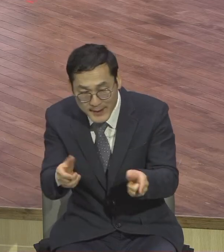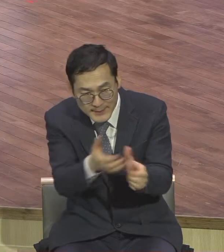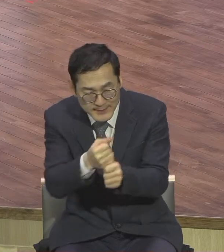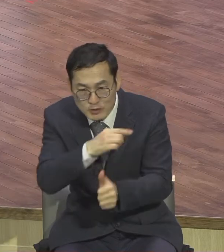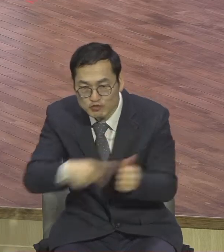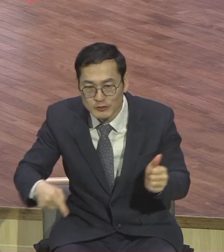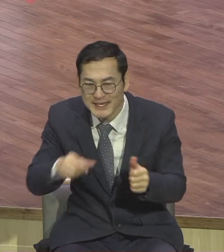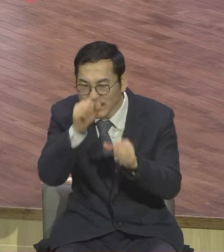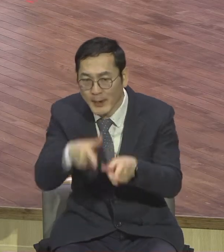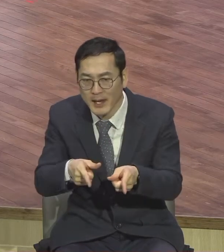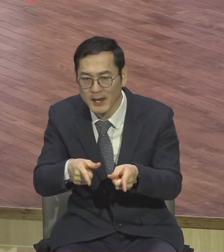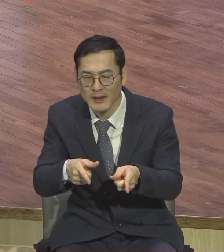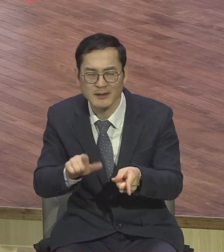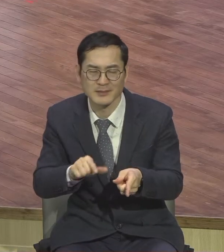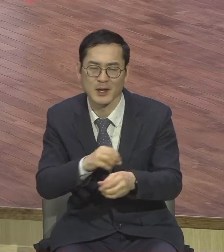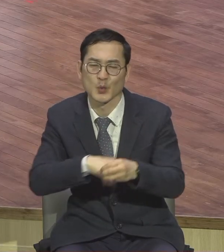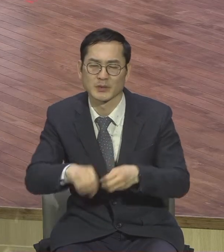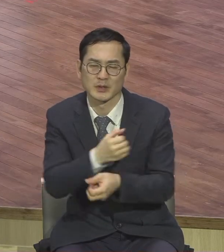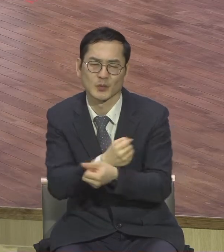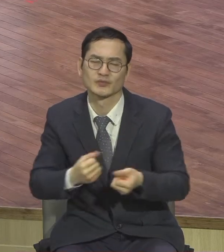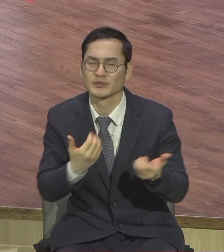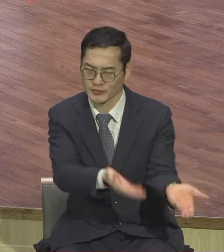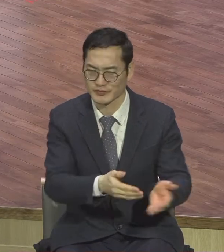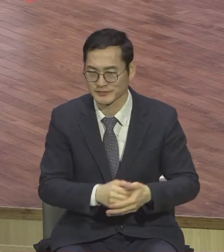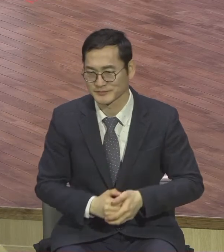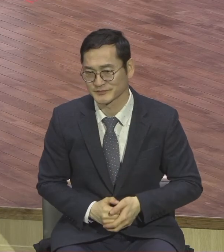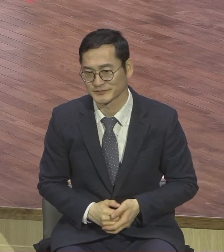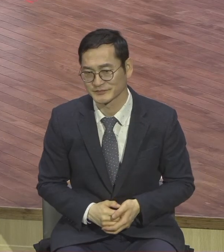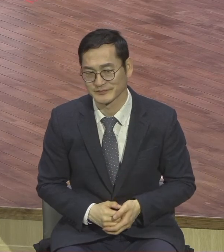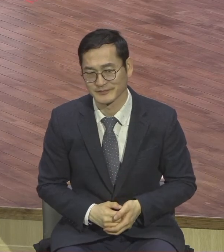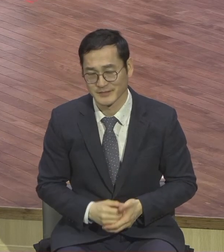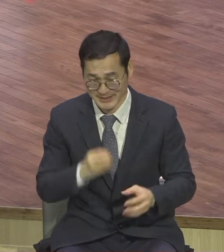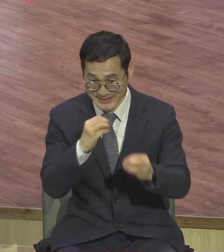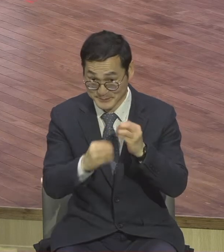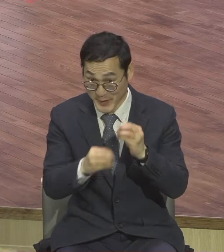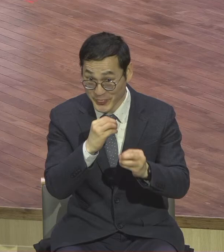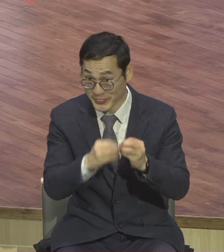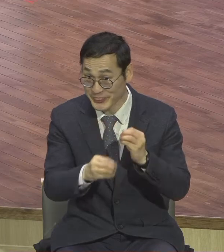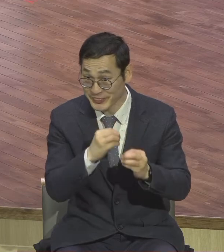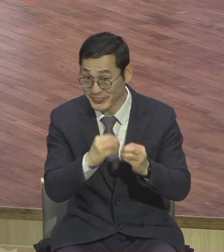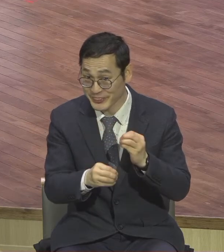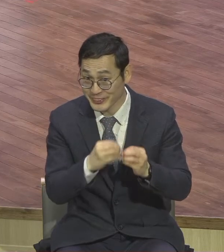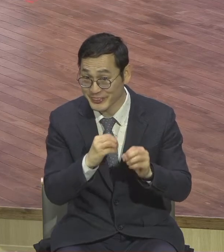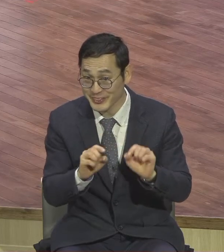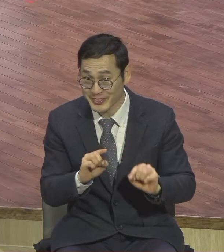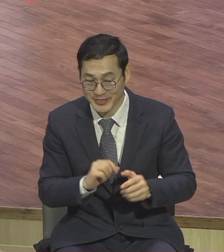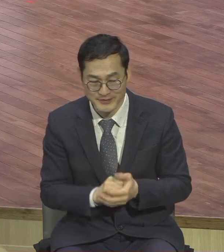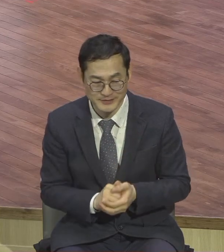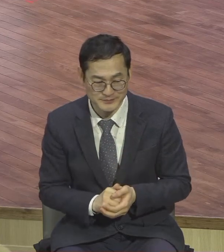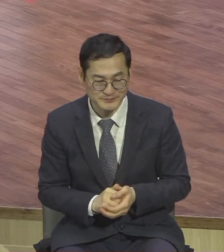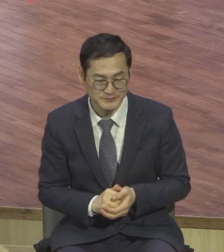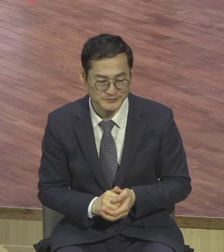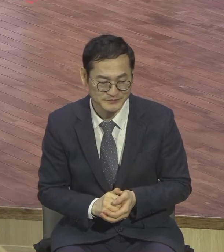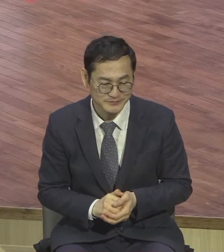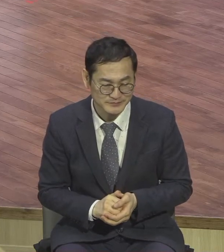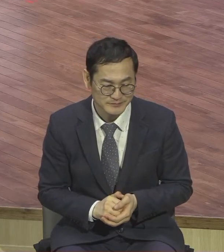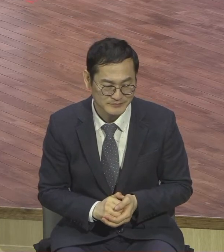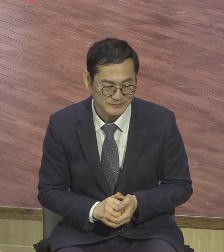어려움 속에 있었던지 다윗이 고백한 10편 글들을 보면 잘 알 수 있어요 엘리엘리 라바 사박단이가 다윗이 한 말이에요